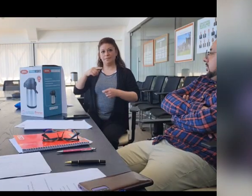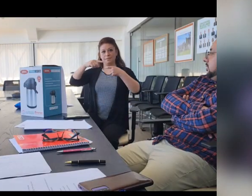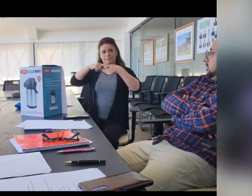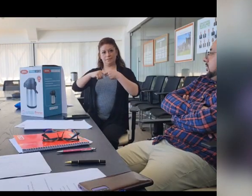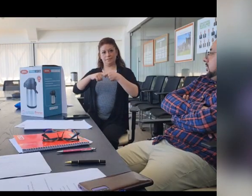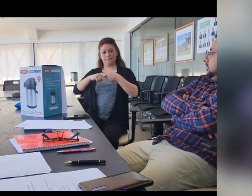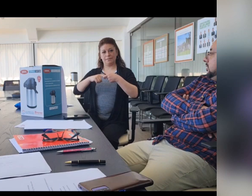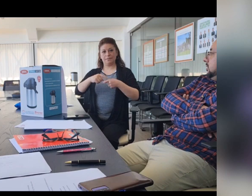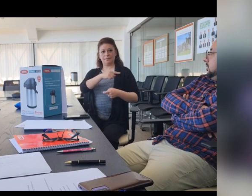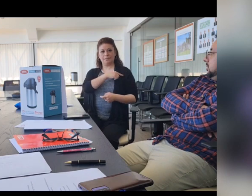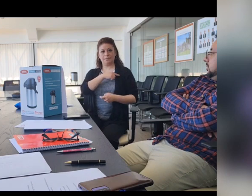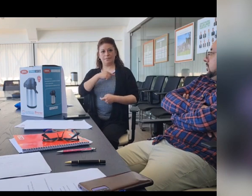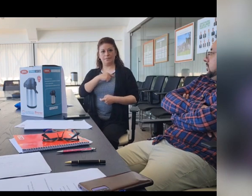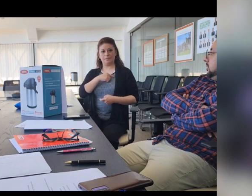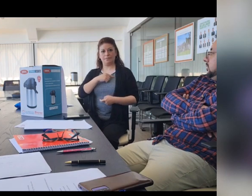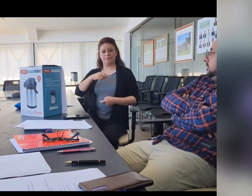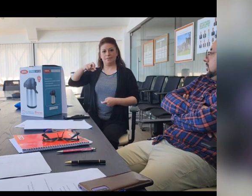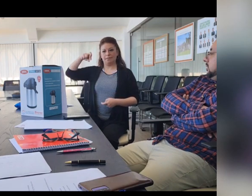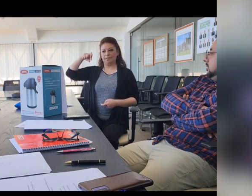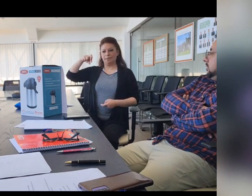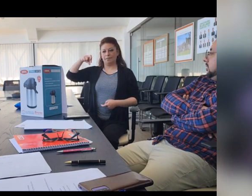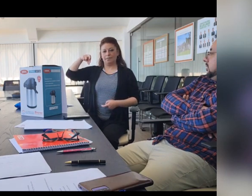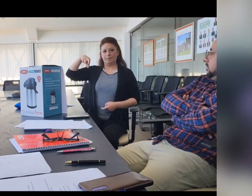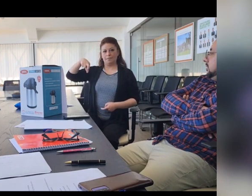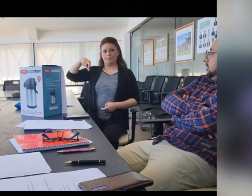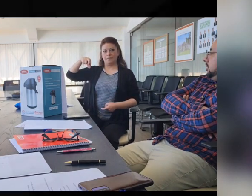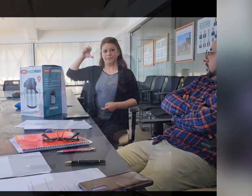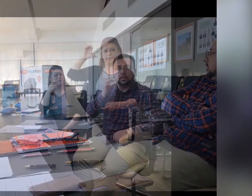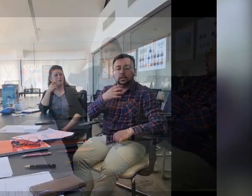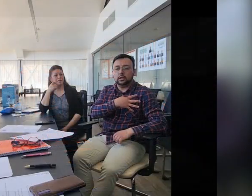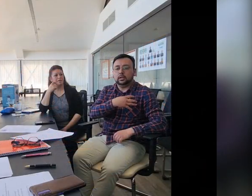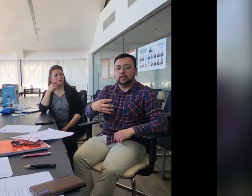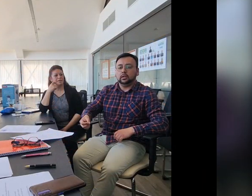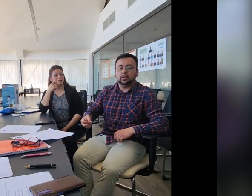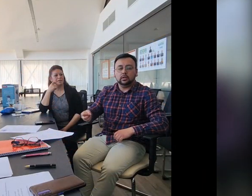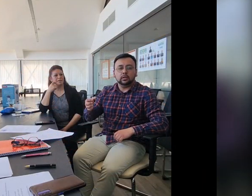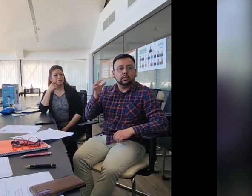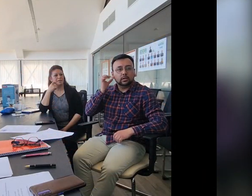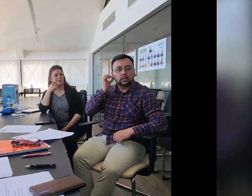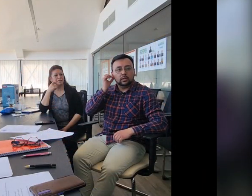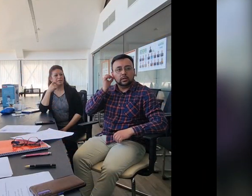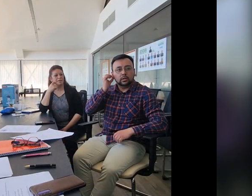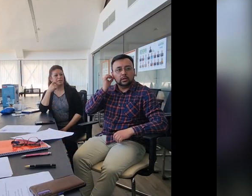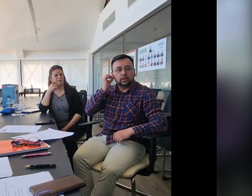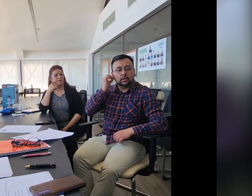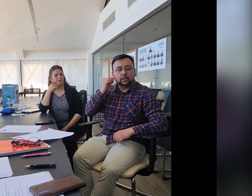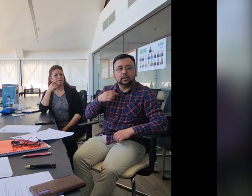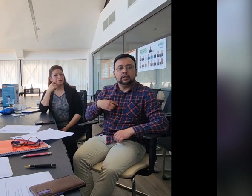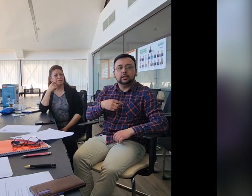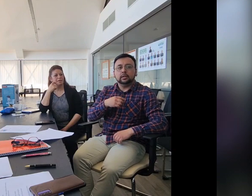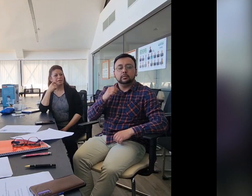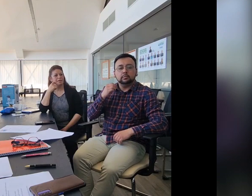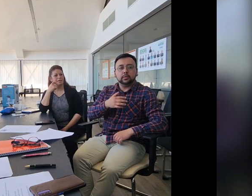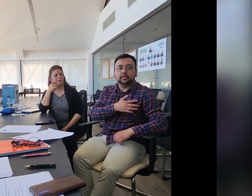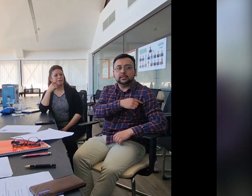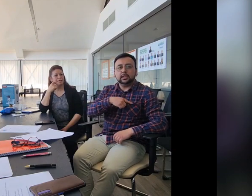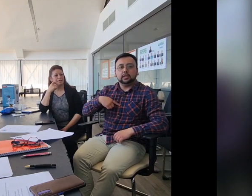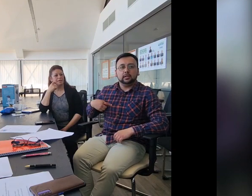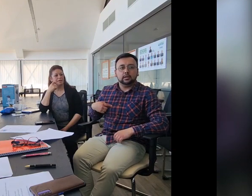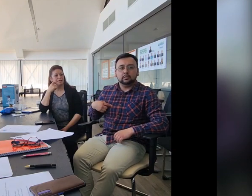funcionarias Sandra Larcón y Cristina Cayupel reconocieron que tomaron el curso por curiosidad, pero una vez inmersas en el aprendizaje de este nuevo idioma,